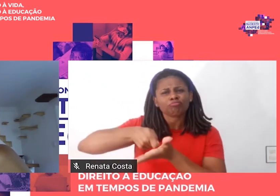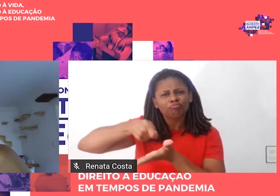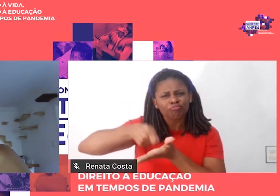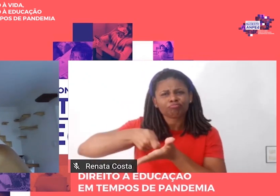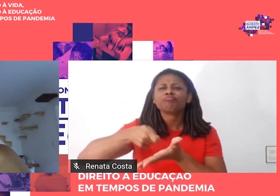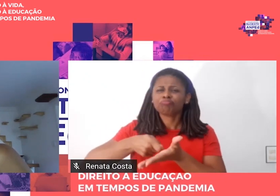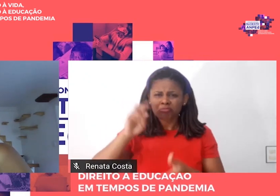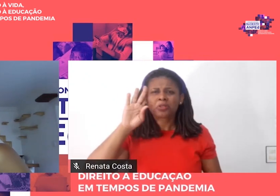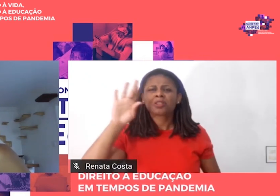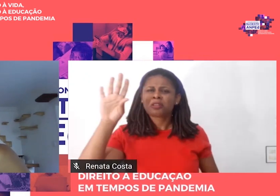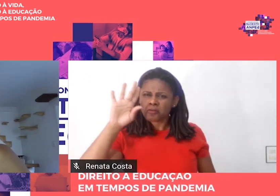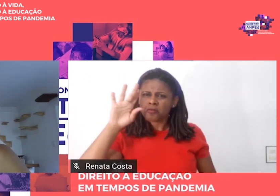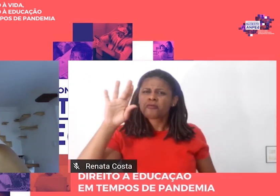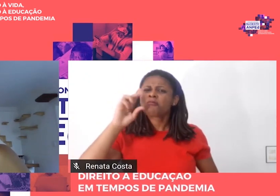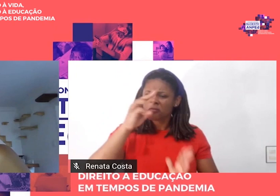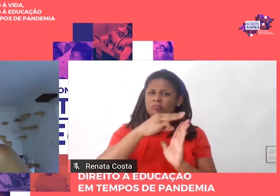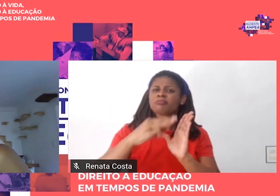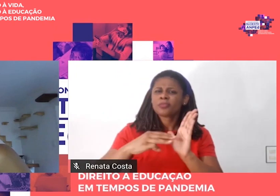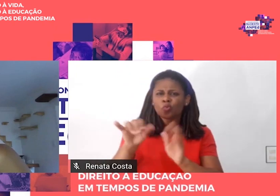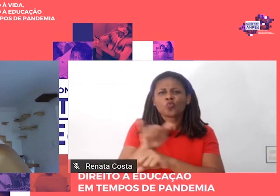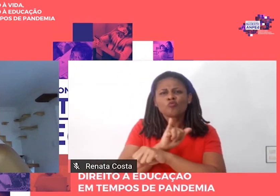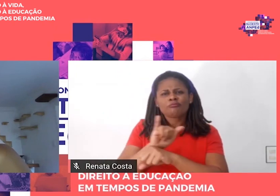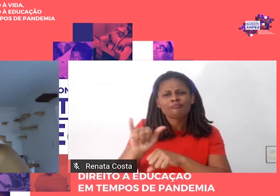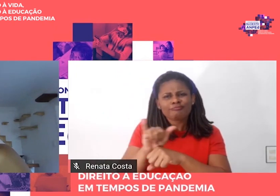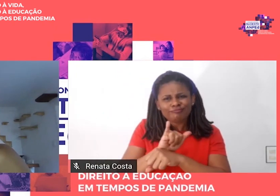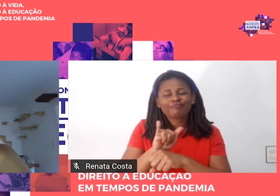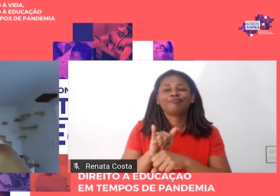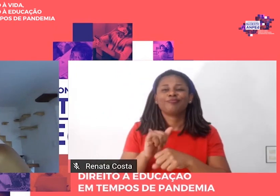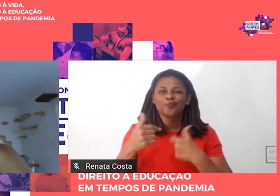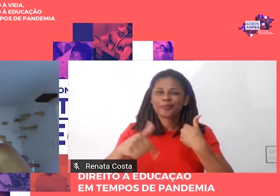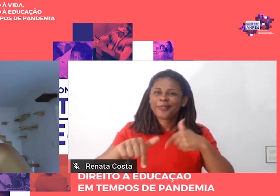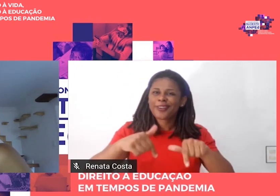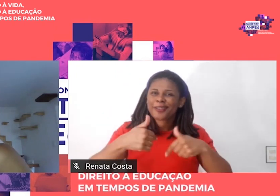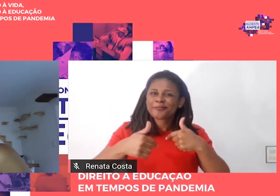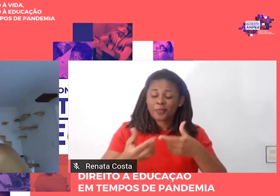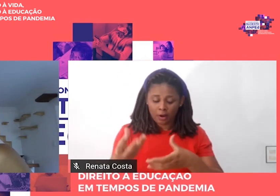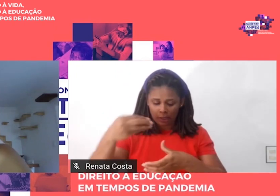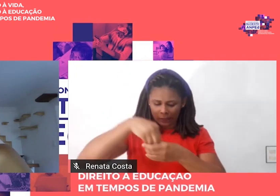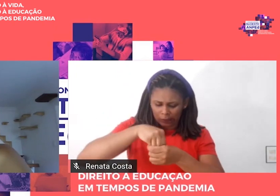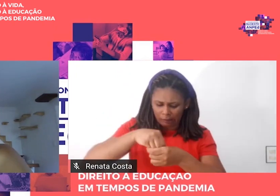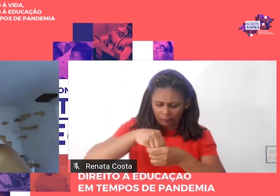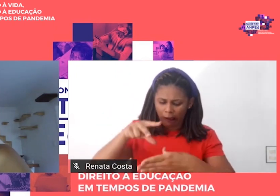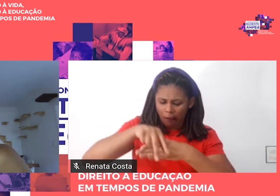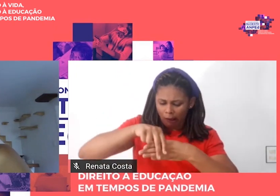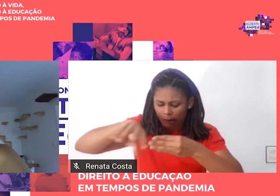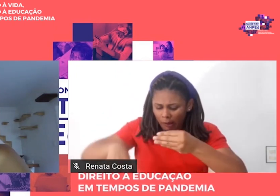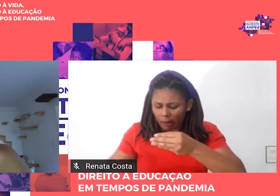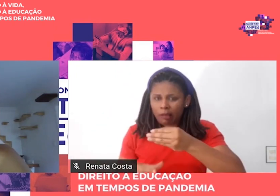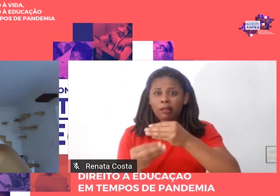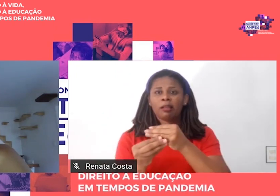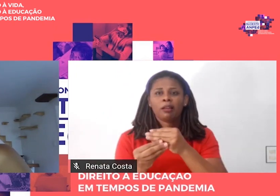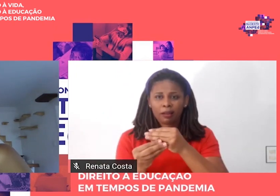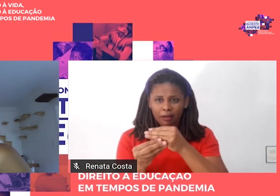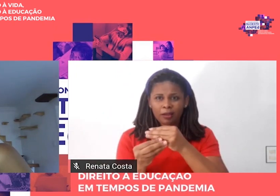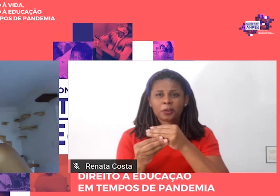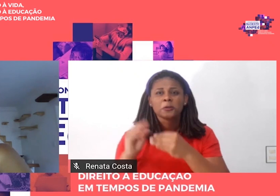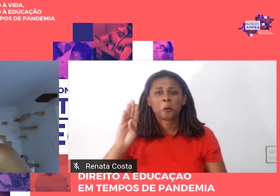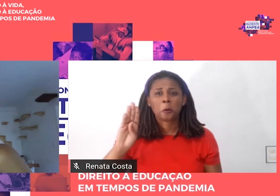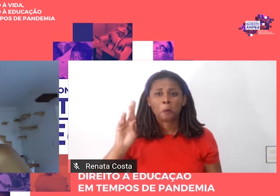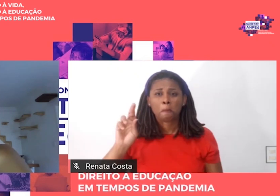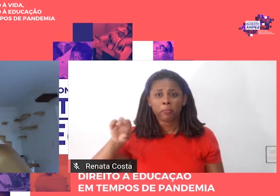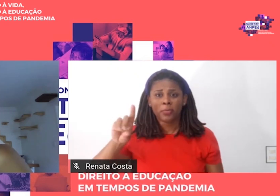seus trabalhos. O anexo, carta de Zaya Brandão, dialoga com o conteúdo do apêndice